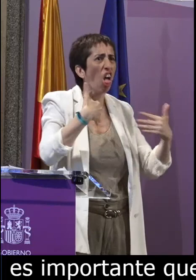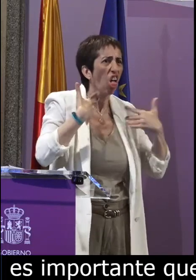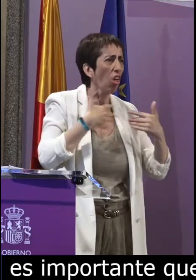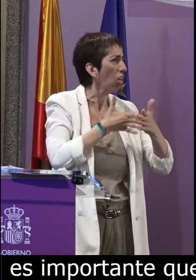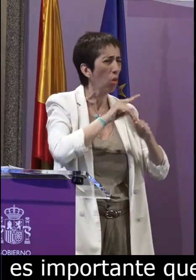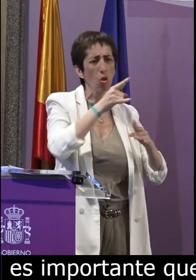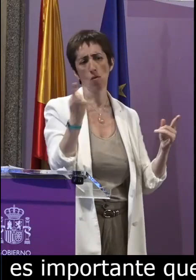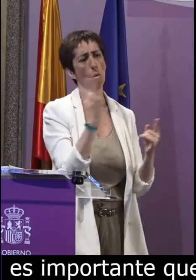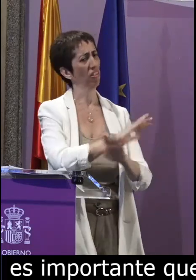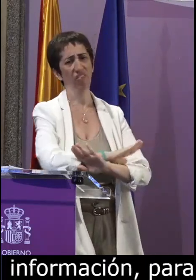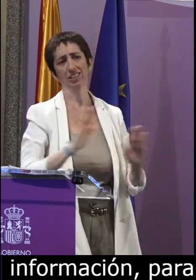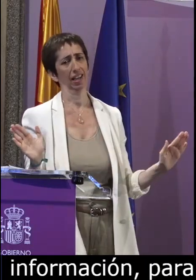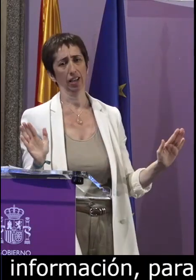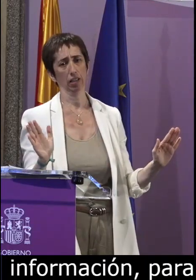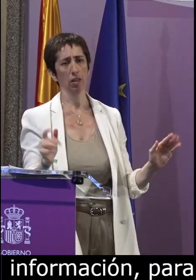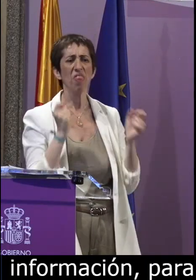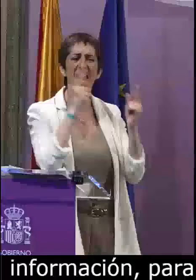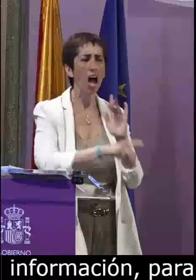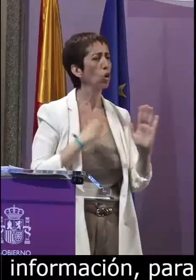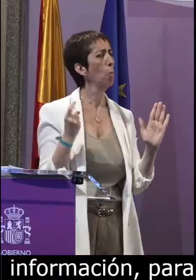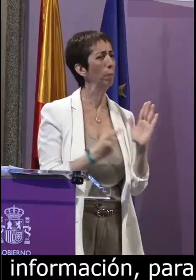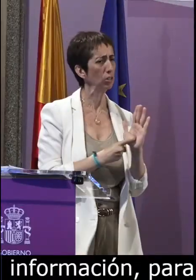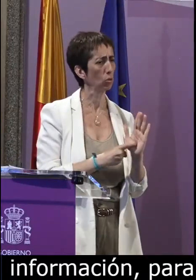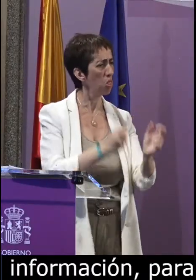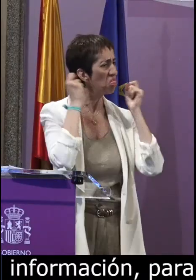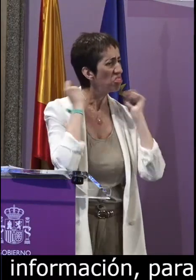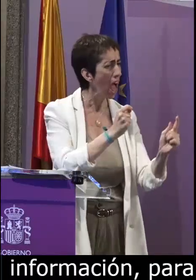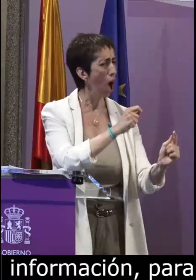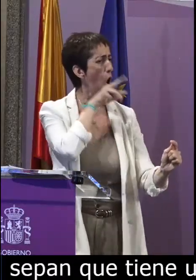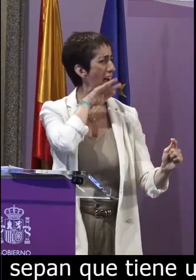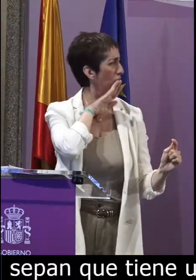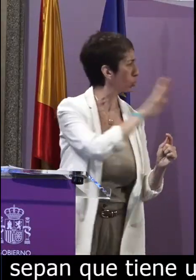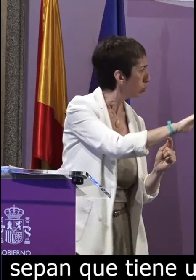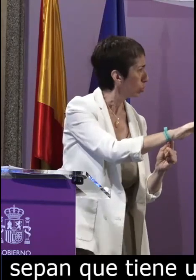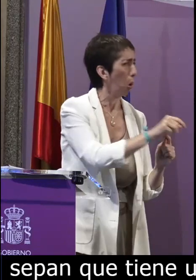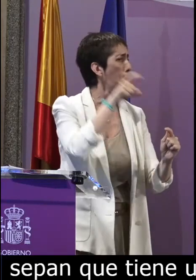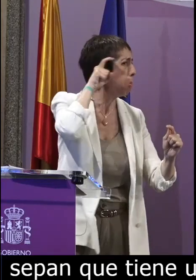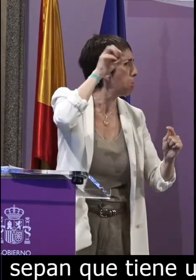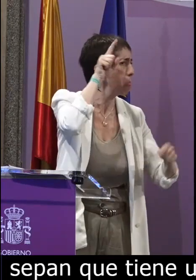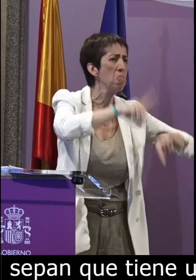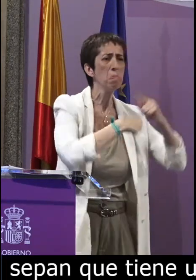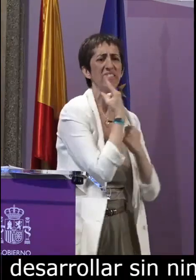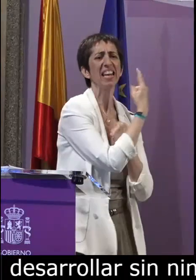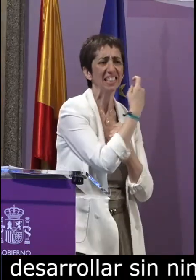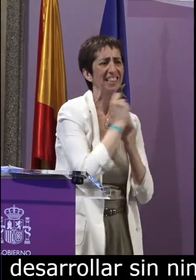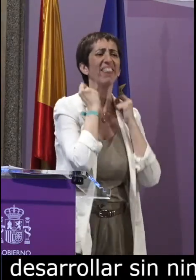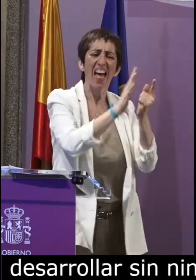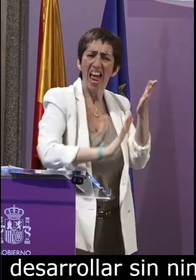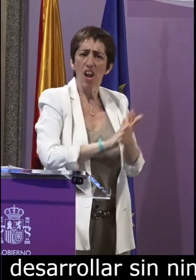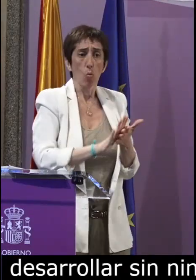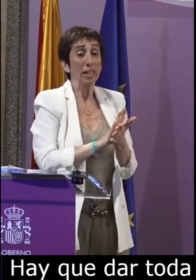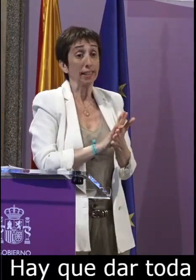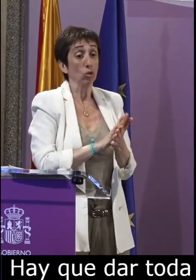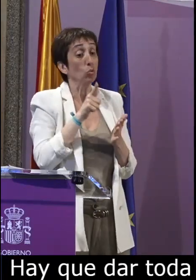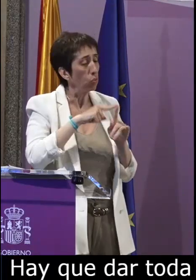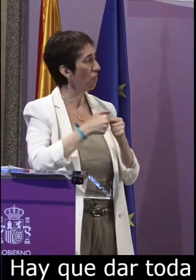se va a desarrollar sin ningún tipo de problema hay que dar toda la información la lengua oral las